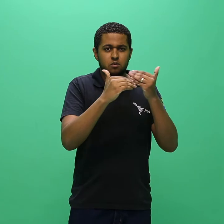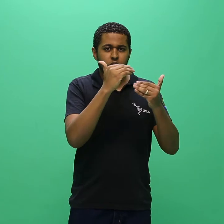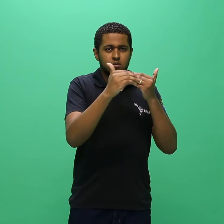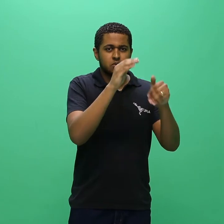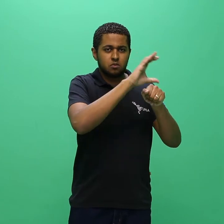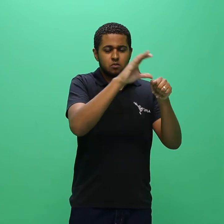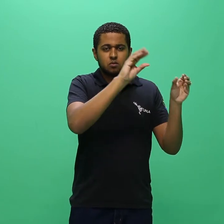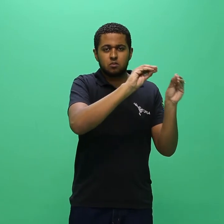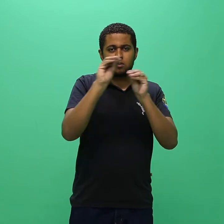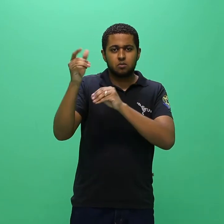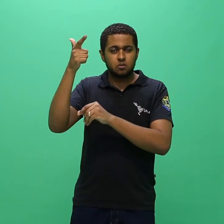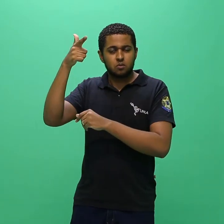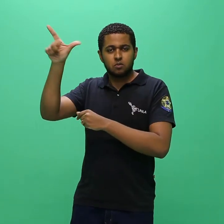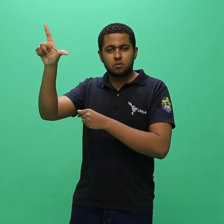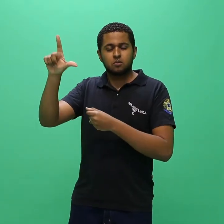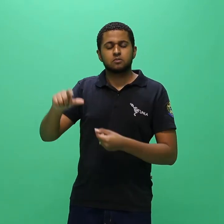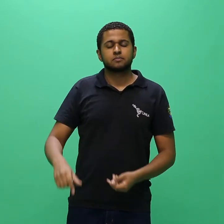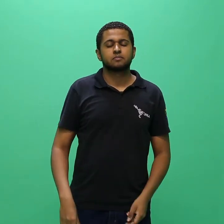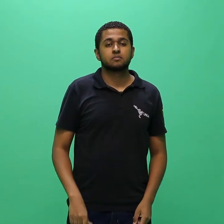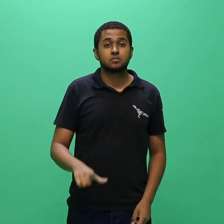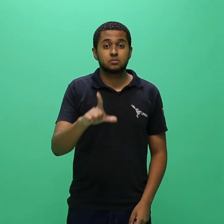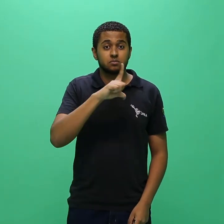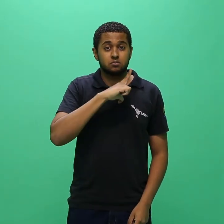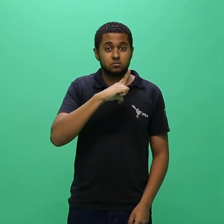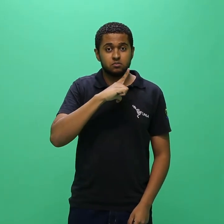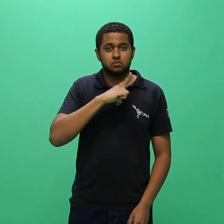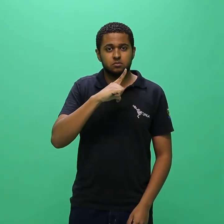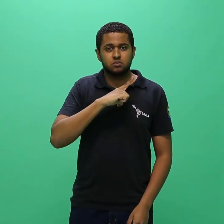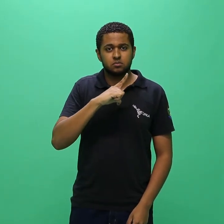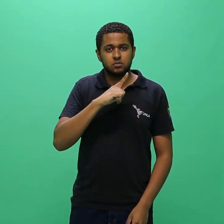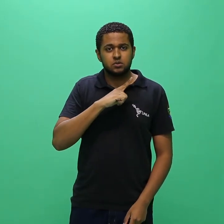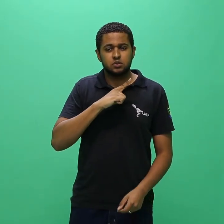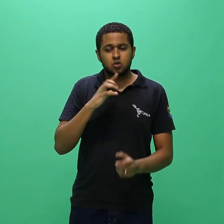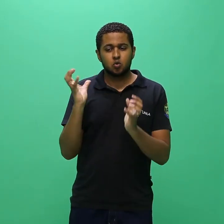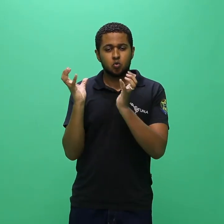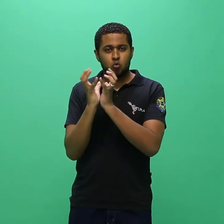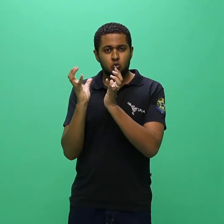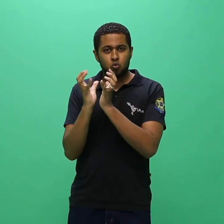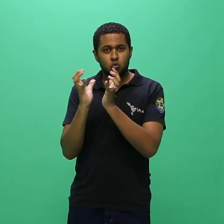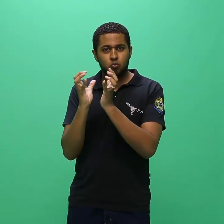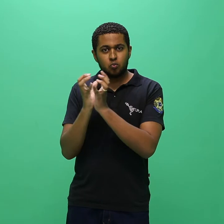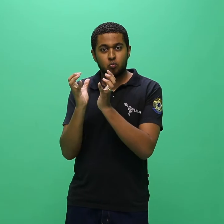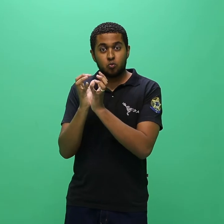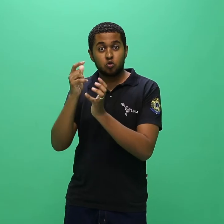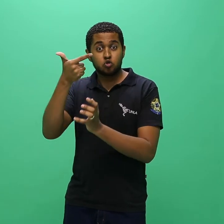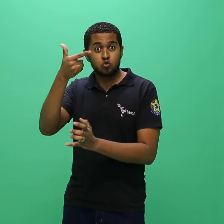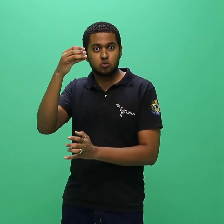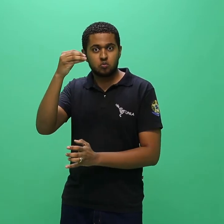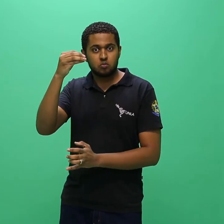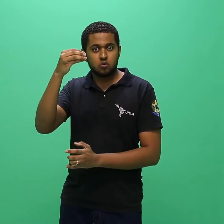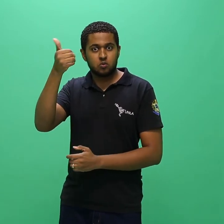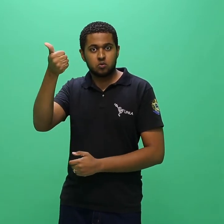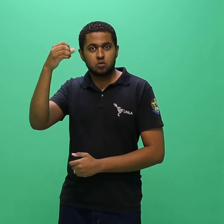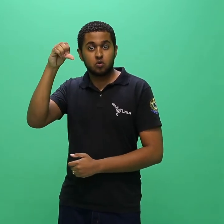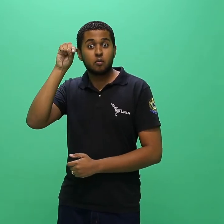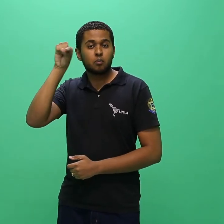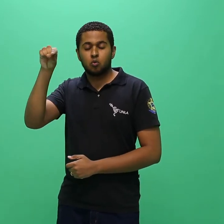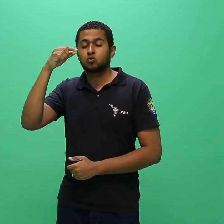vinculados à turma 2019.1, sendo possível a matrícula em componentes